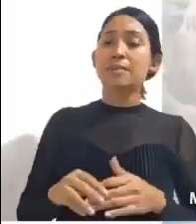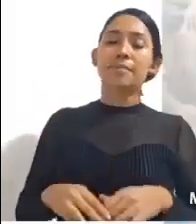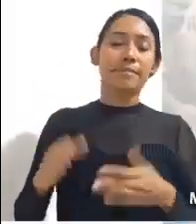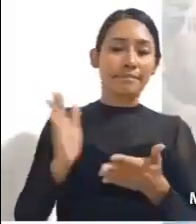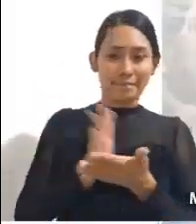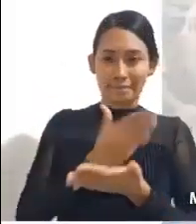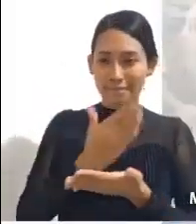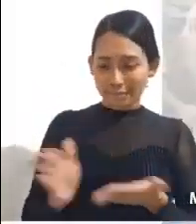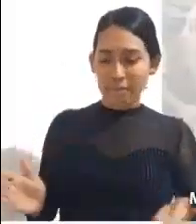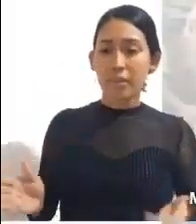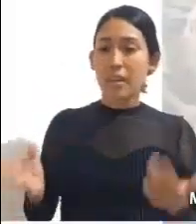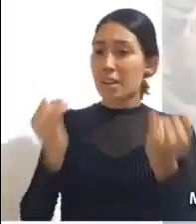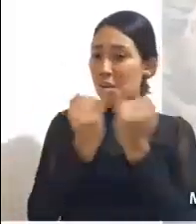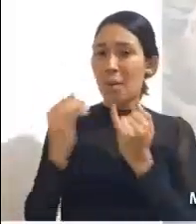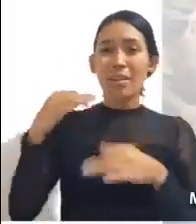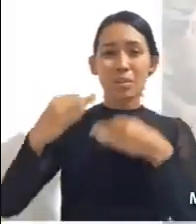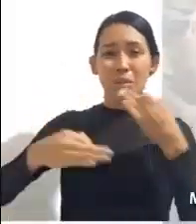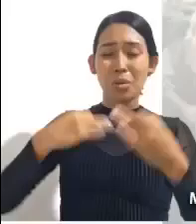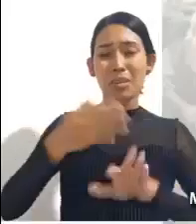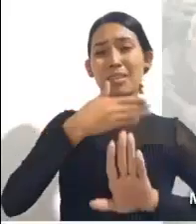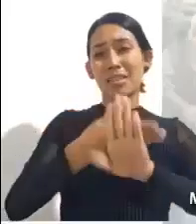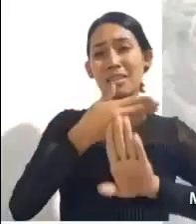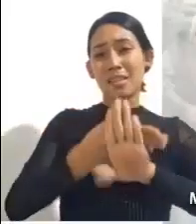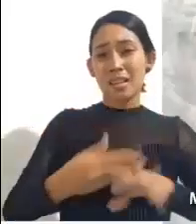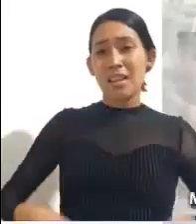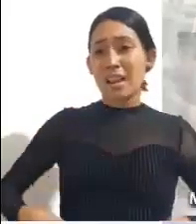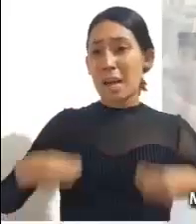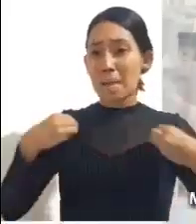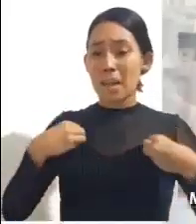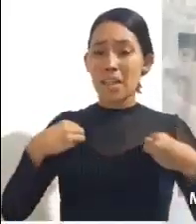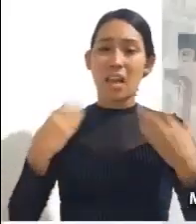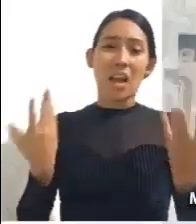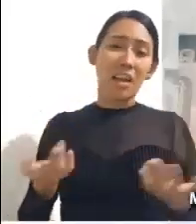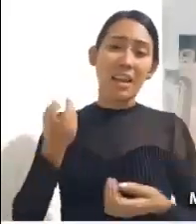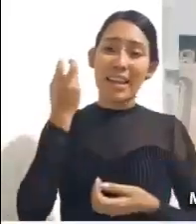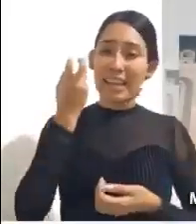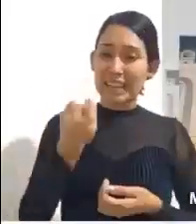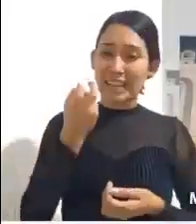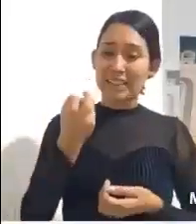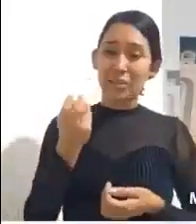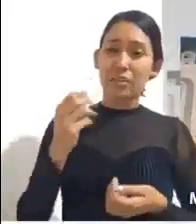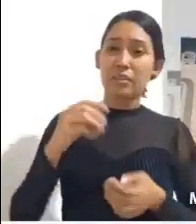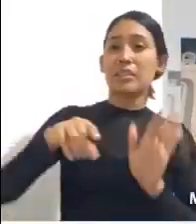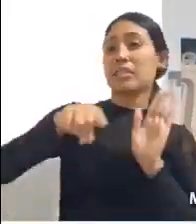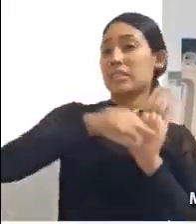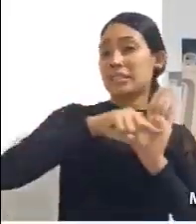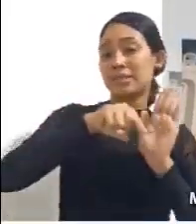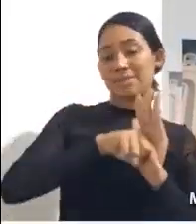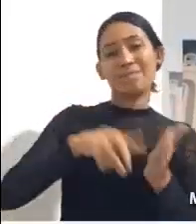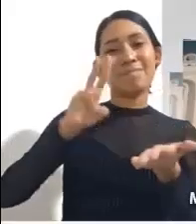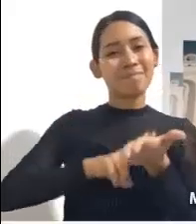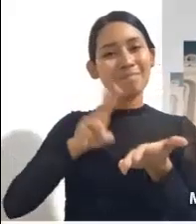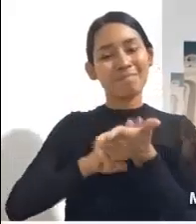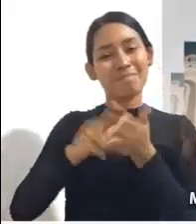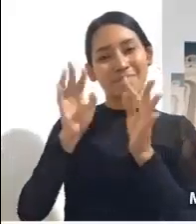vida, homicidios, genocidios, aborto, eutanasia y suicidio deliberado, se